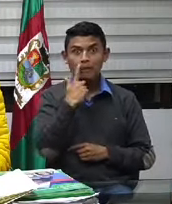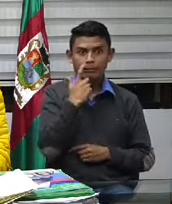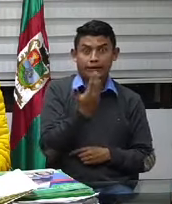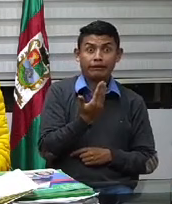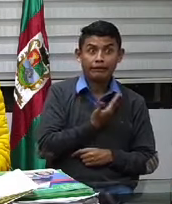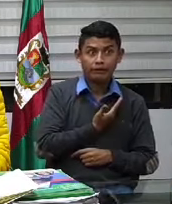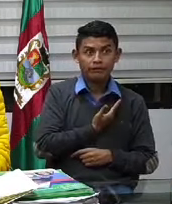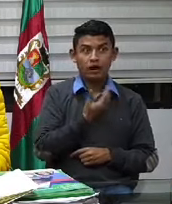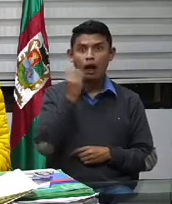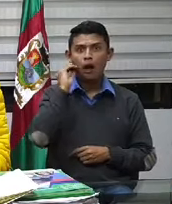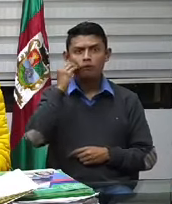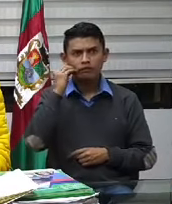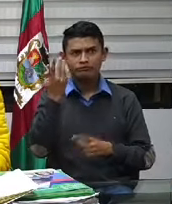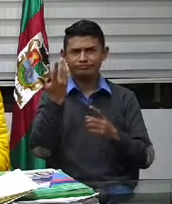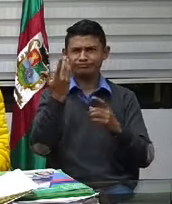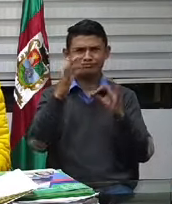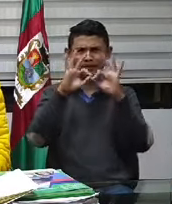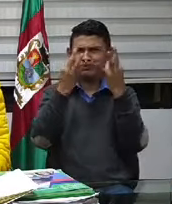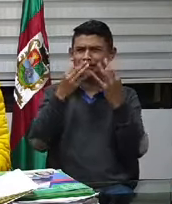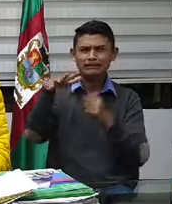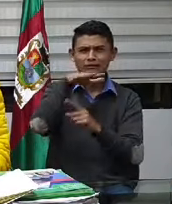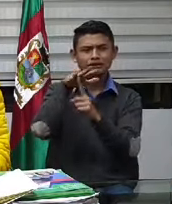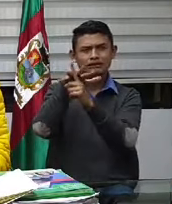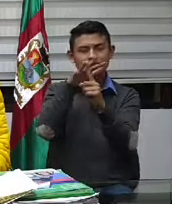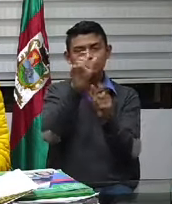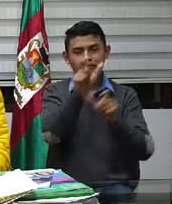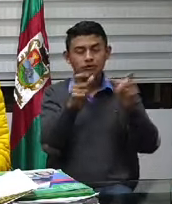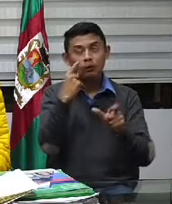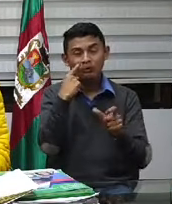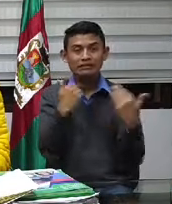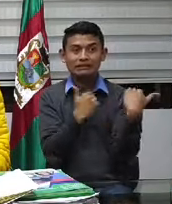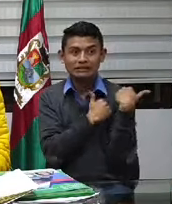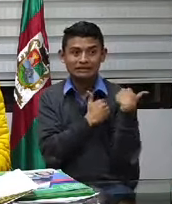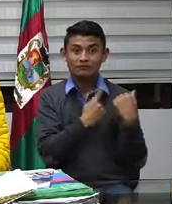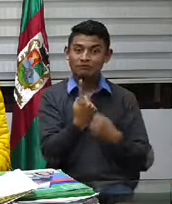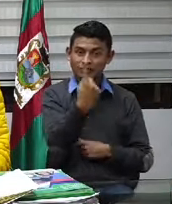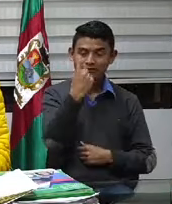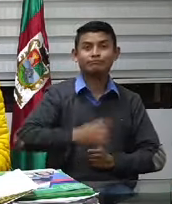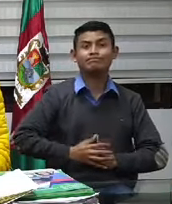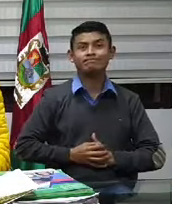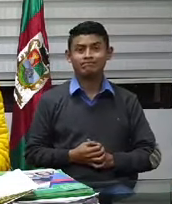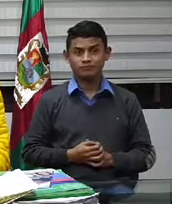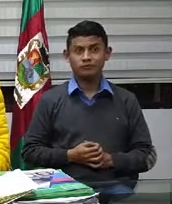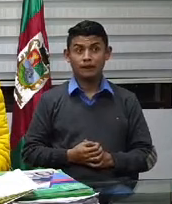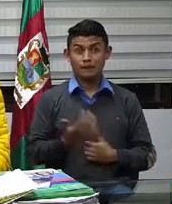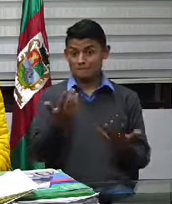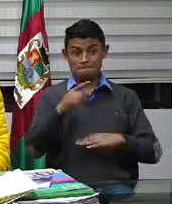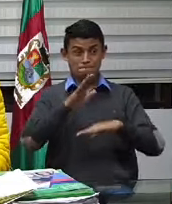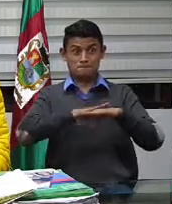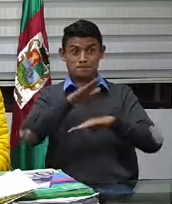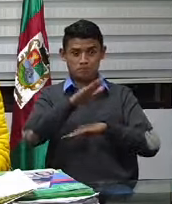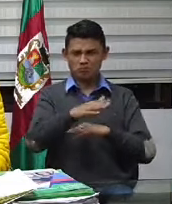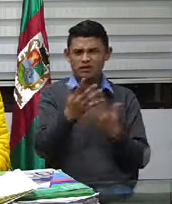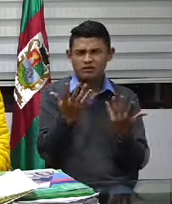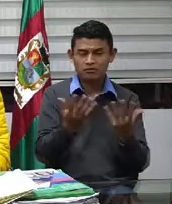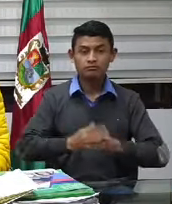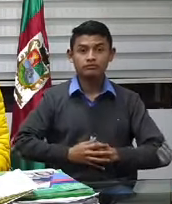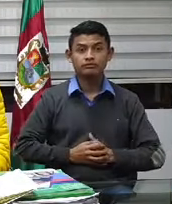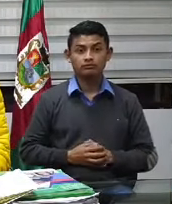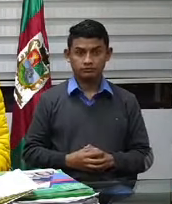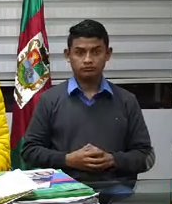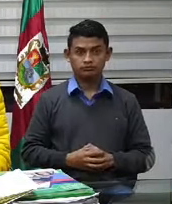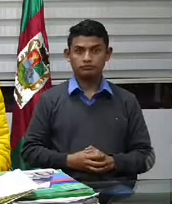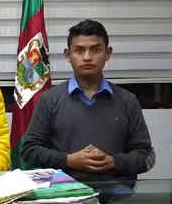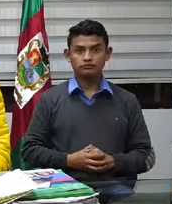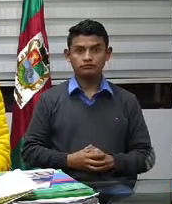abuelos. Esos realmente son los culpables de todo lo que está pasando. Y ahorita cuando miremos algunas cifras